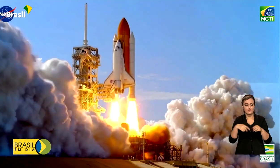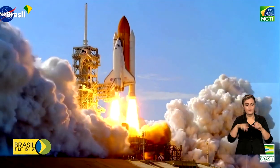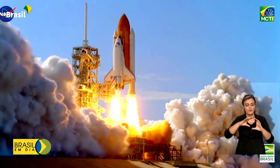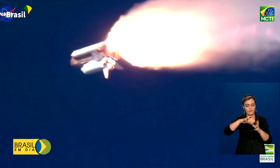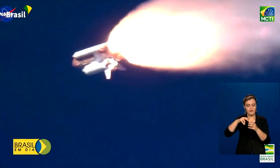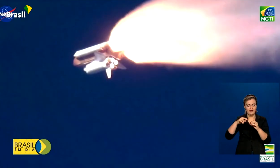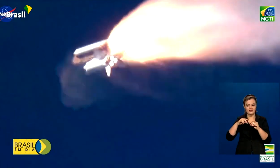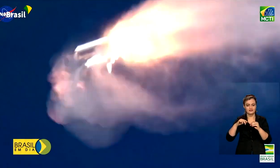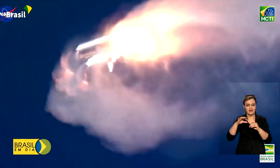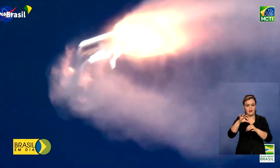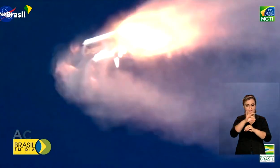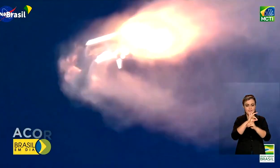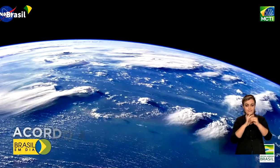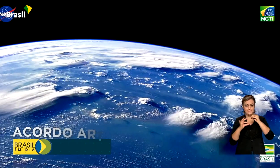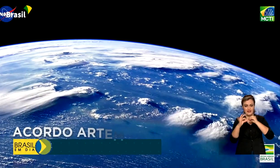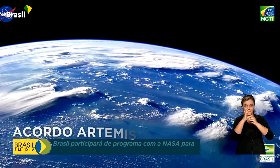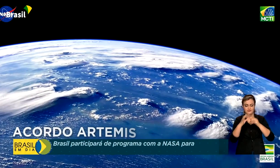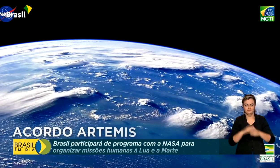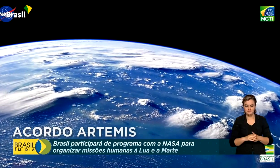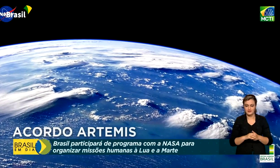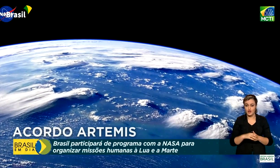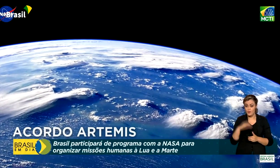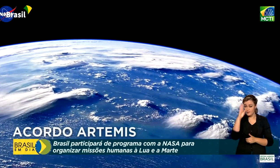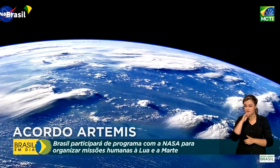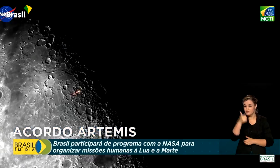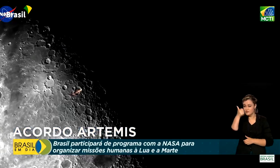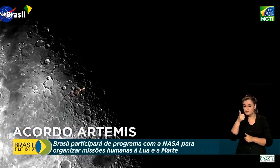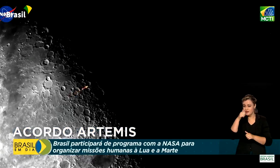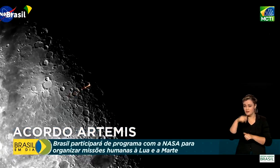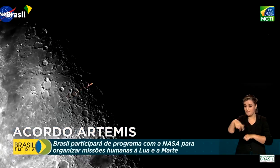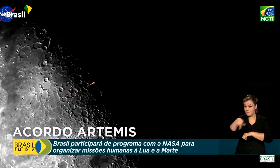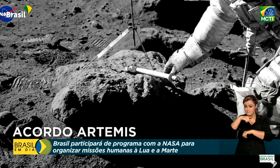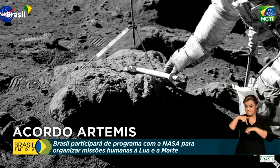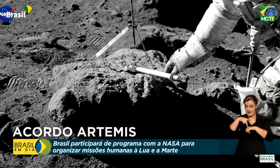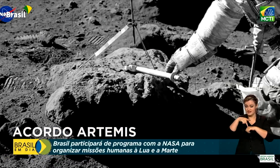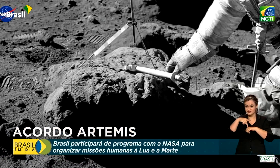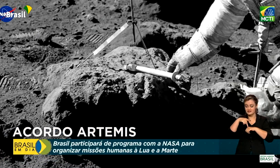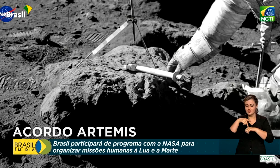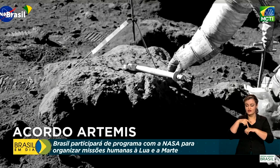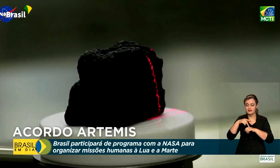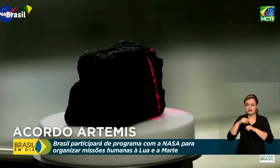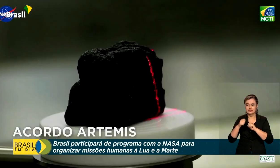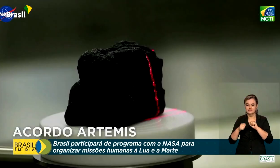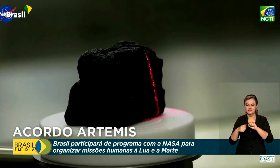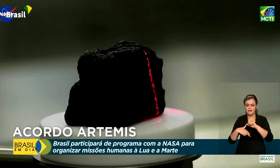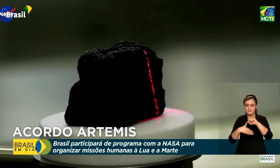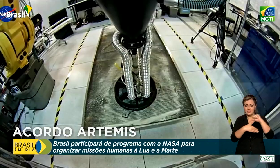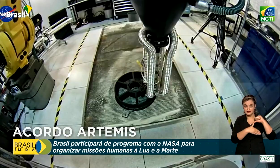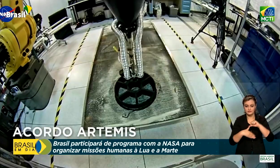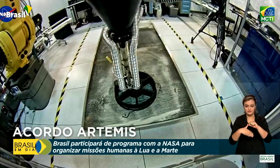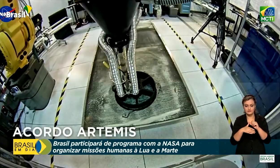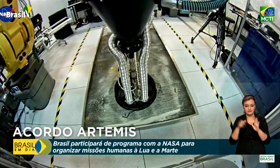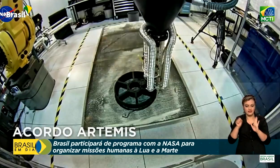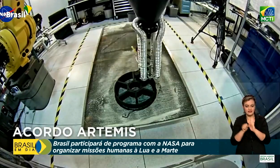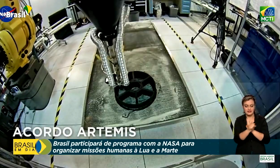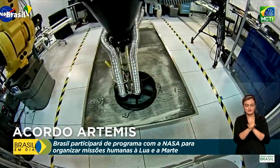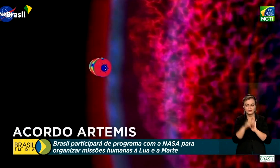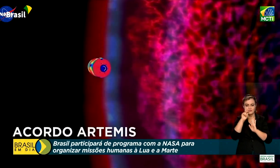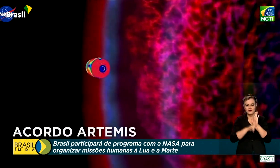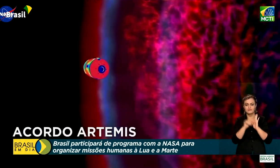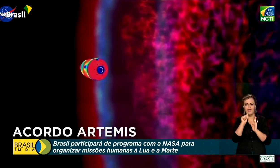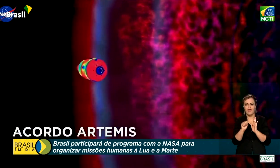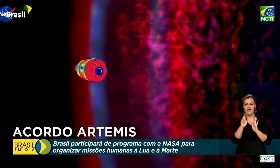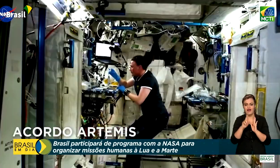O Brasil foi o primeiro país da América do Sul e o décimo no mundo a aderir ao programa Artemis da NASA, que vai